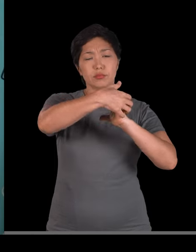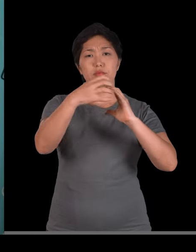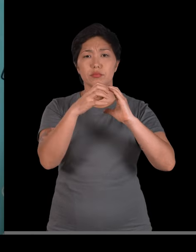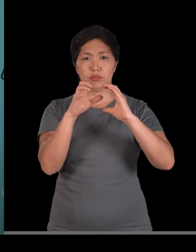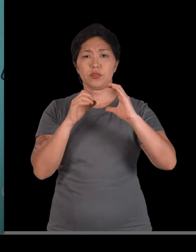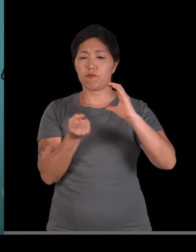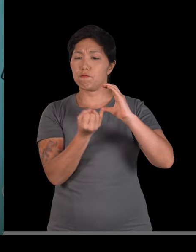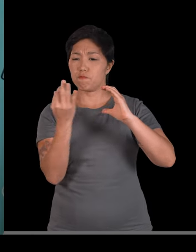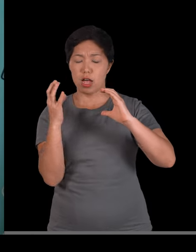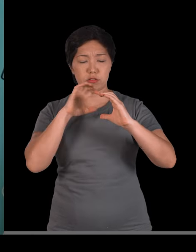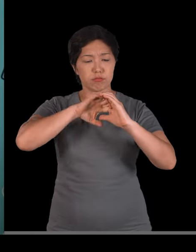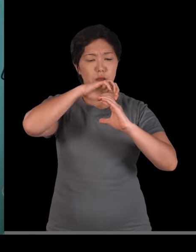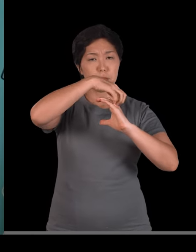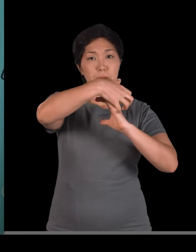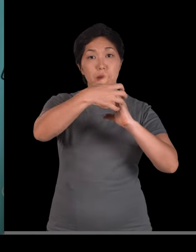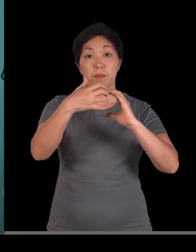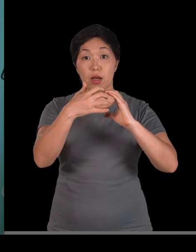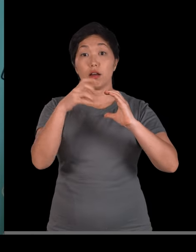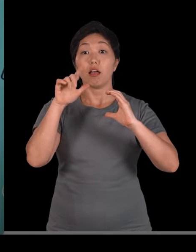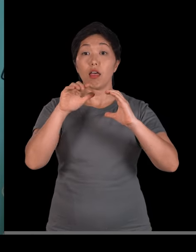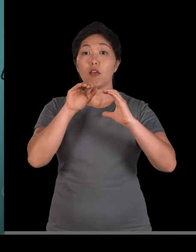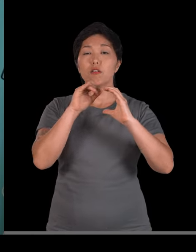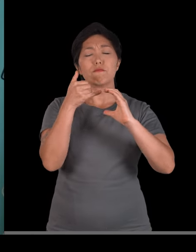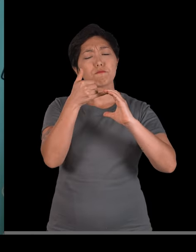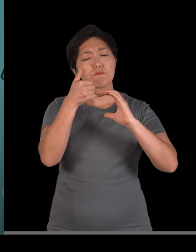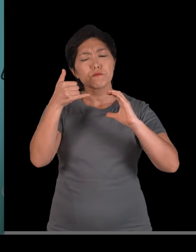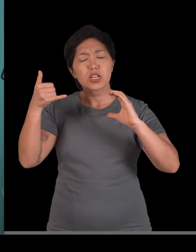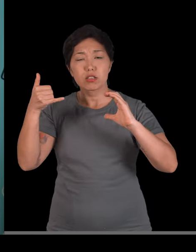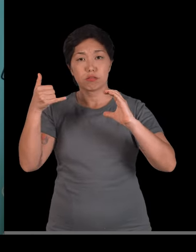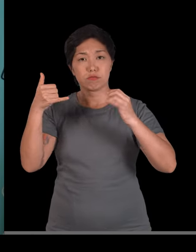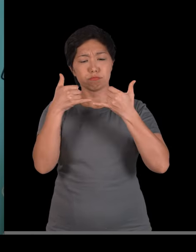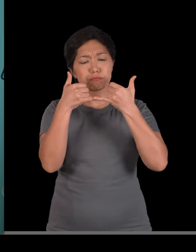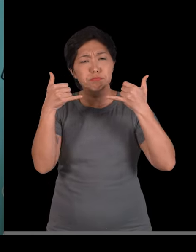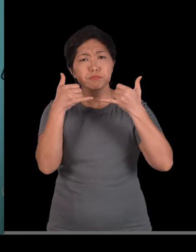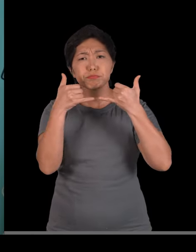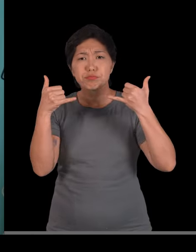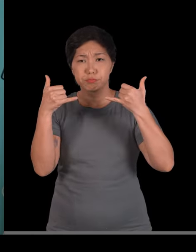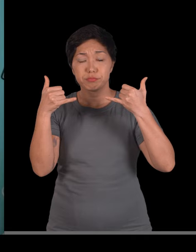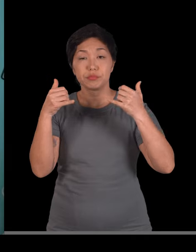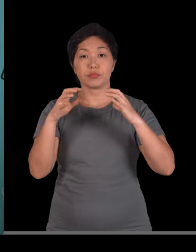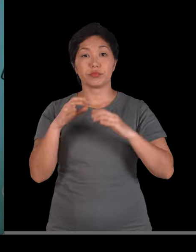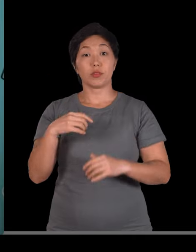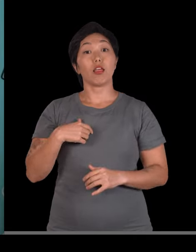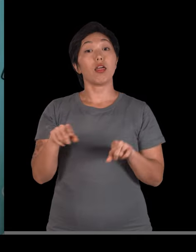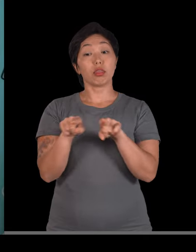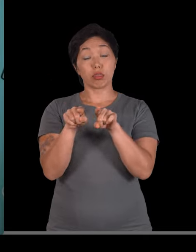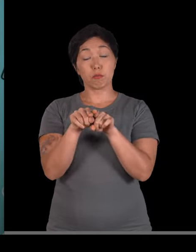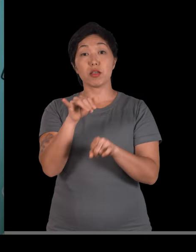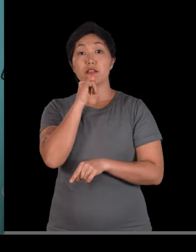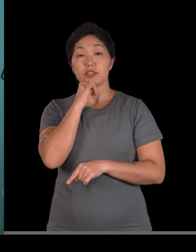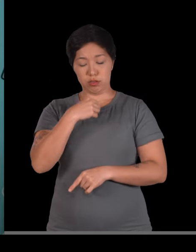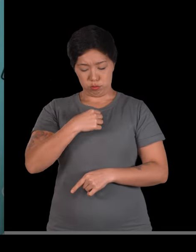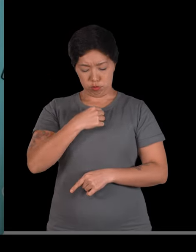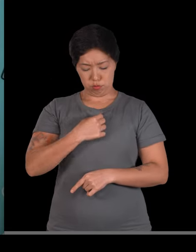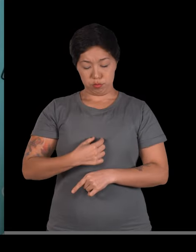aqui compondo o nosso crânio. São ossos muito finos, como lâminas. Um exemplo também é esse aqui, ó, o osso externo.